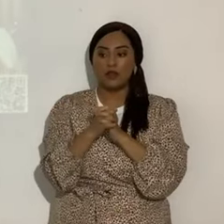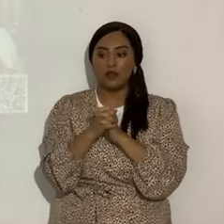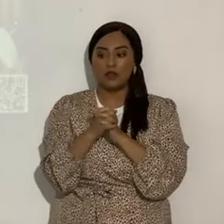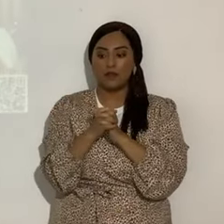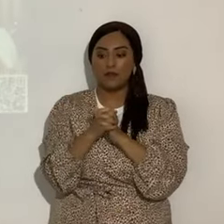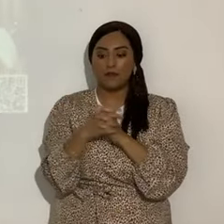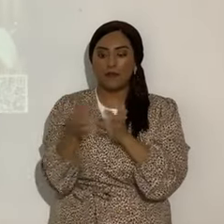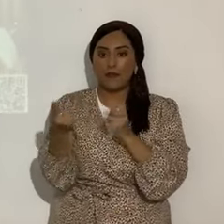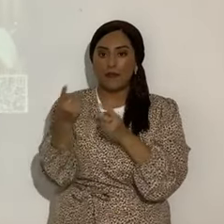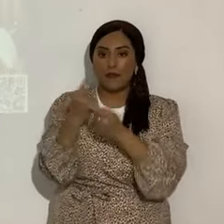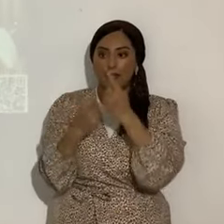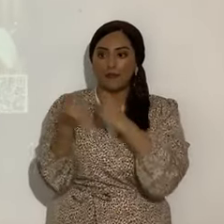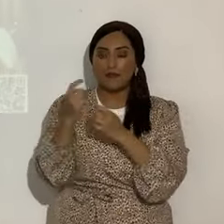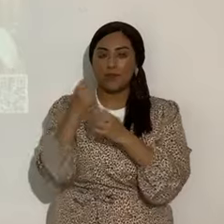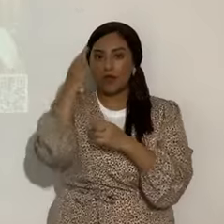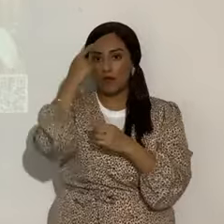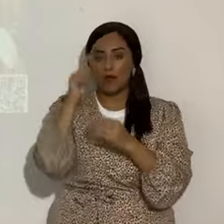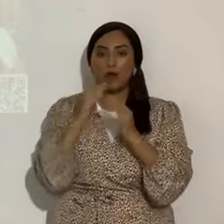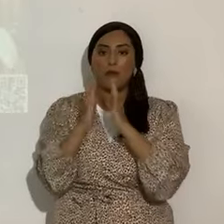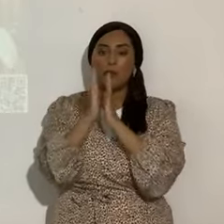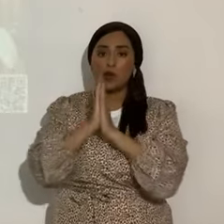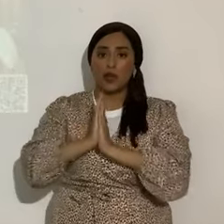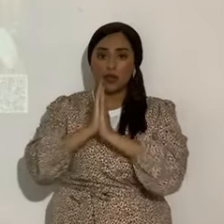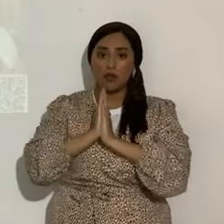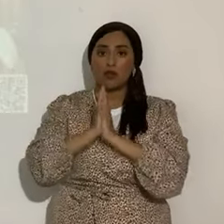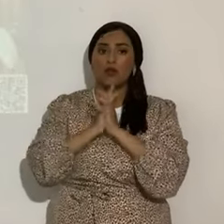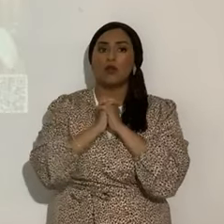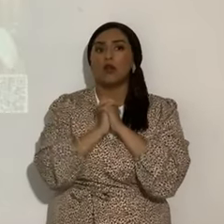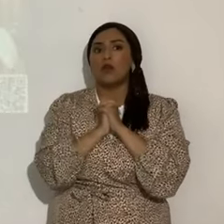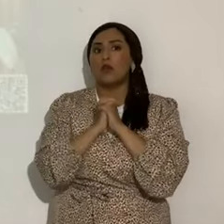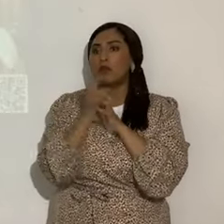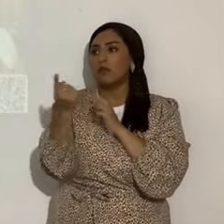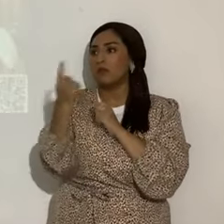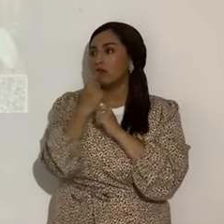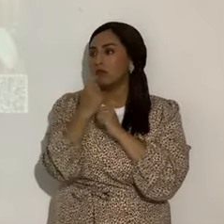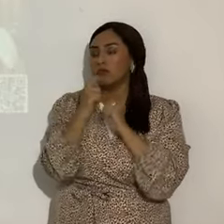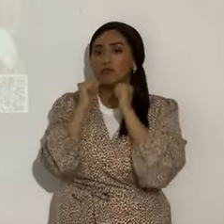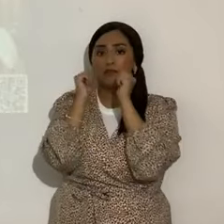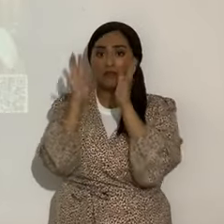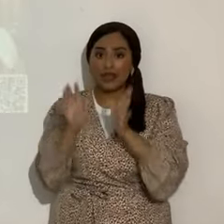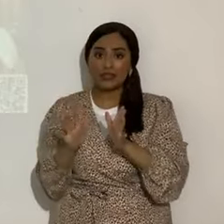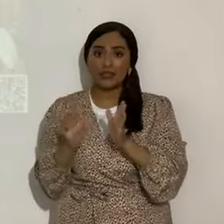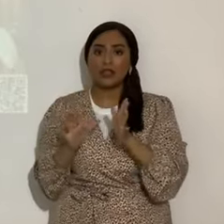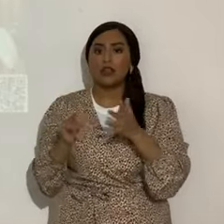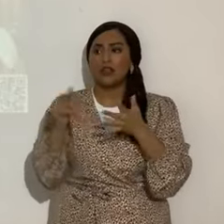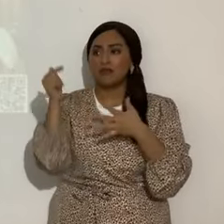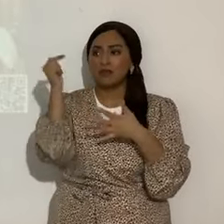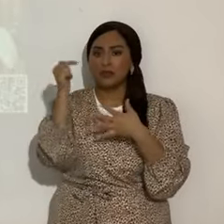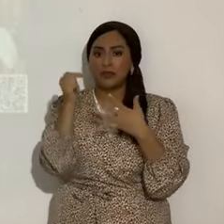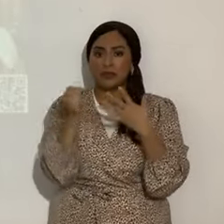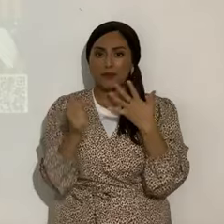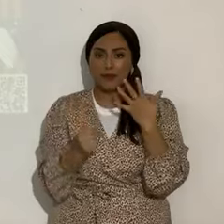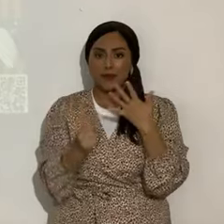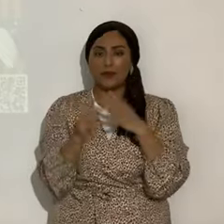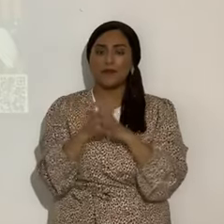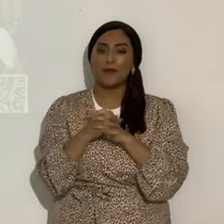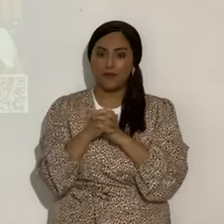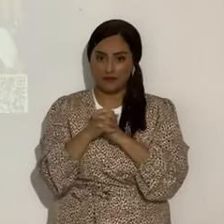pero de la Keilah mundial, pidiendo oración, pidiendo bendición, etcétera, etcétera, etcétera. Así es de que